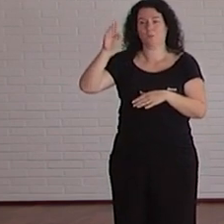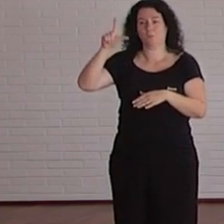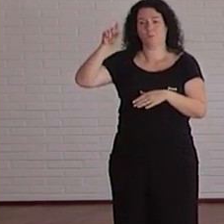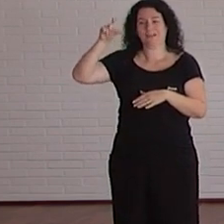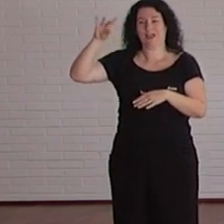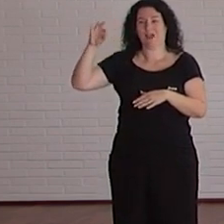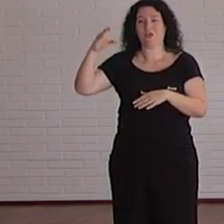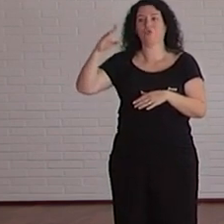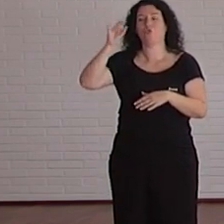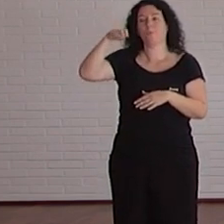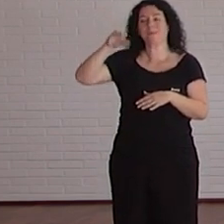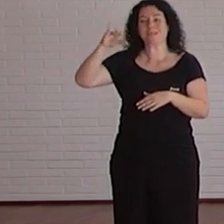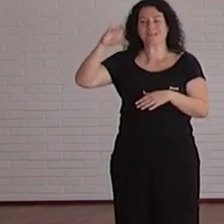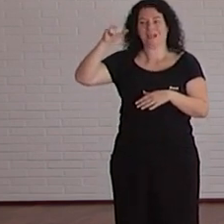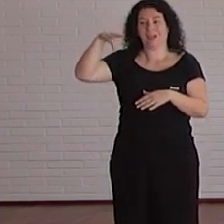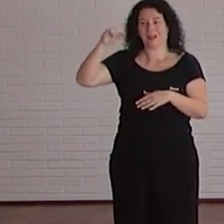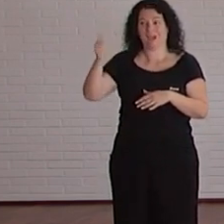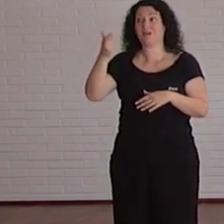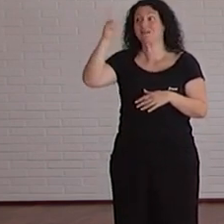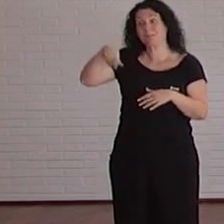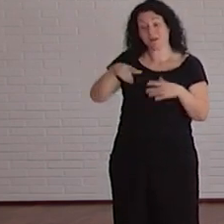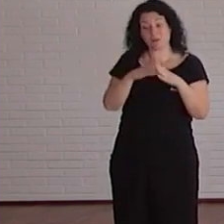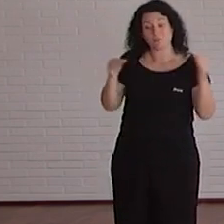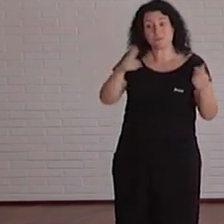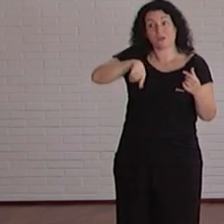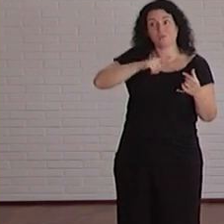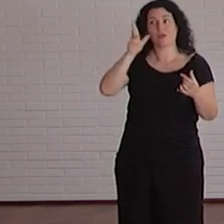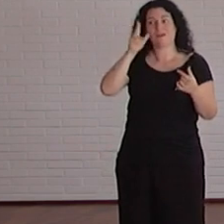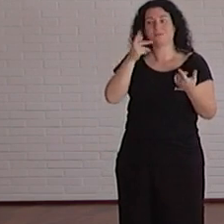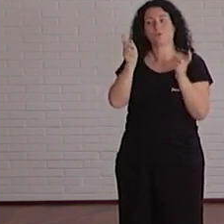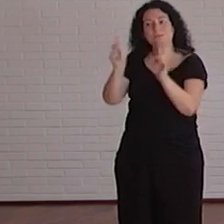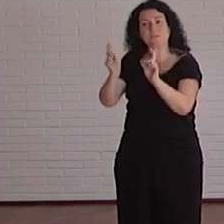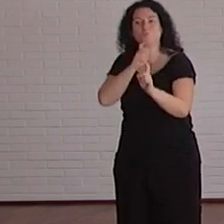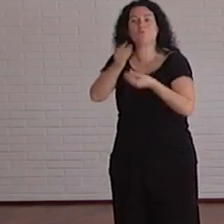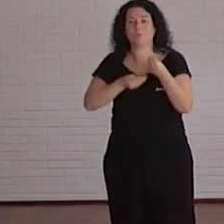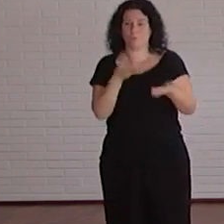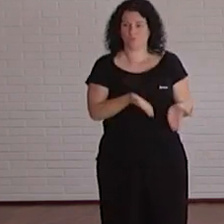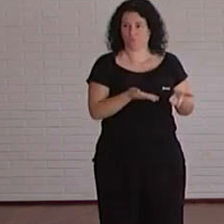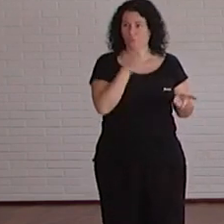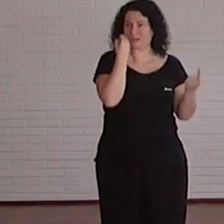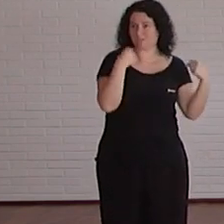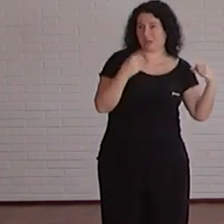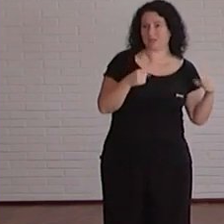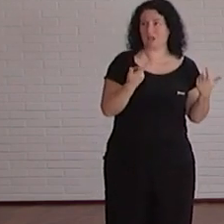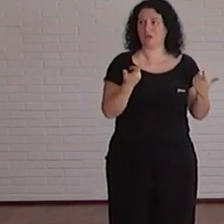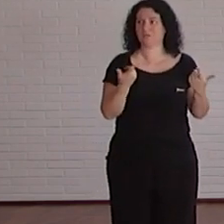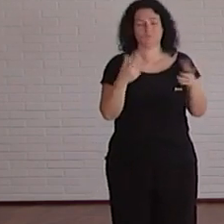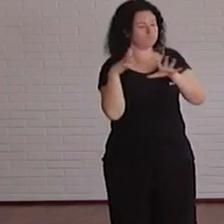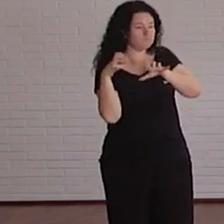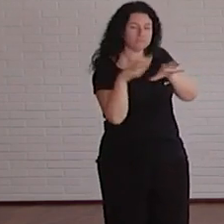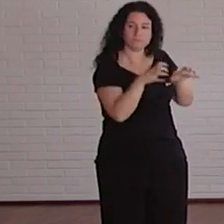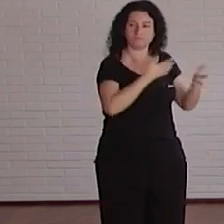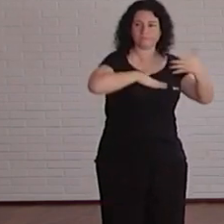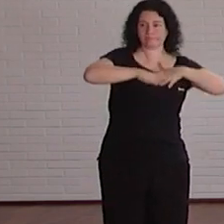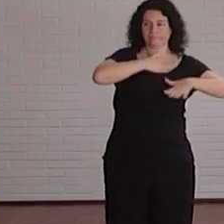Rica para que aprendan cómo desde la UBA trabajamos de todas las tecnologías accesibles que